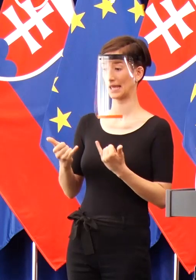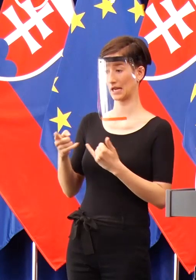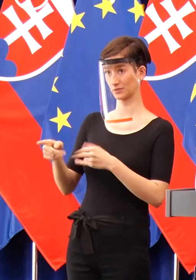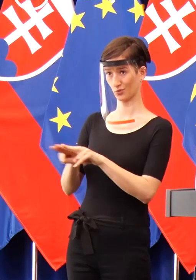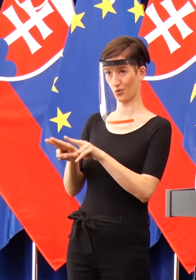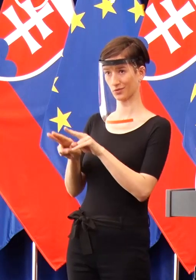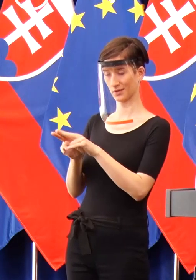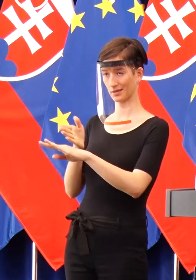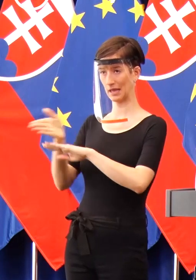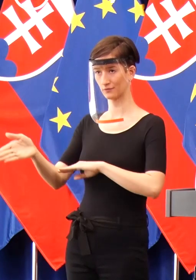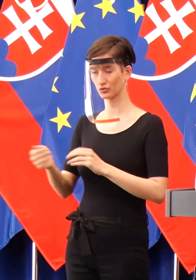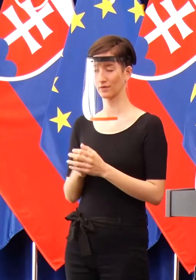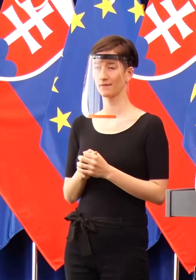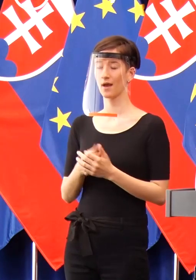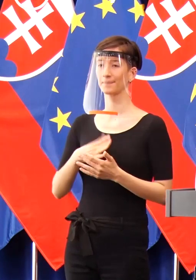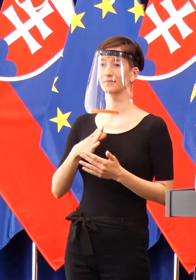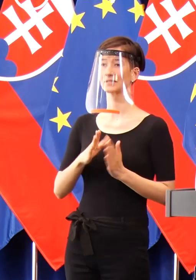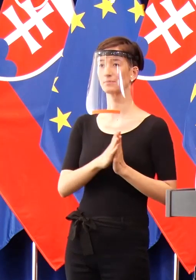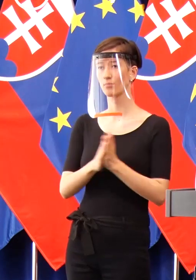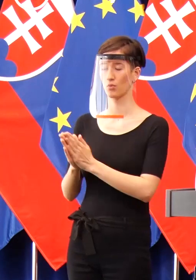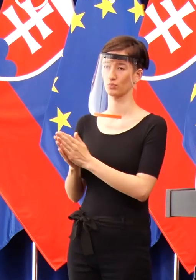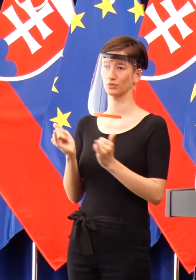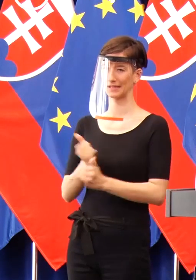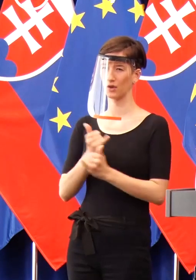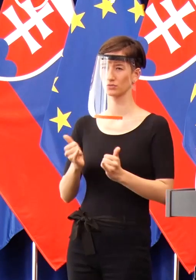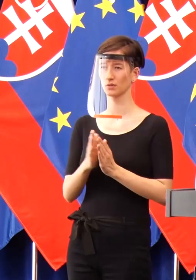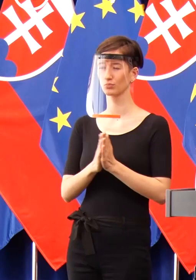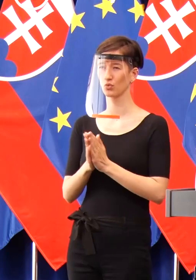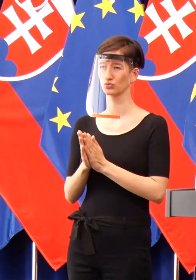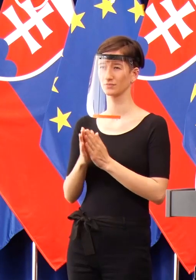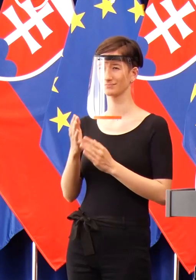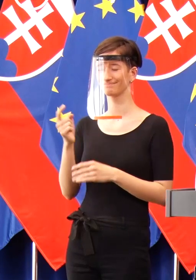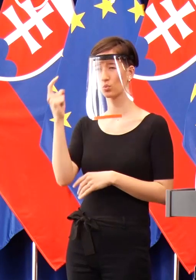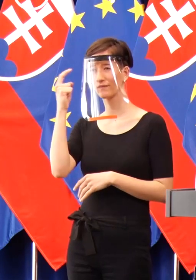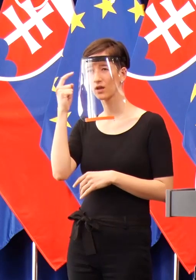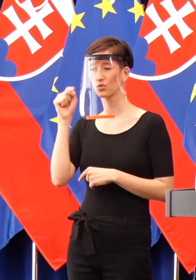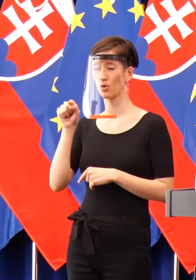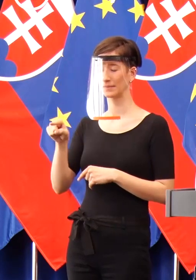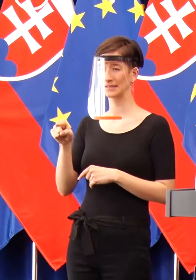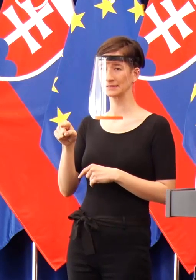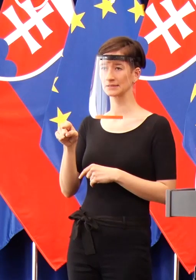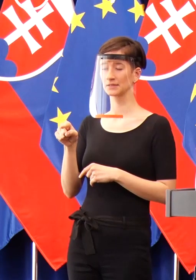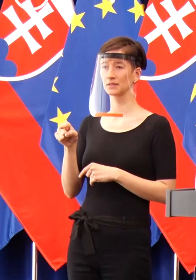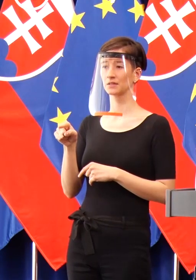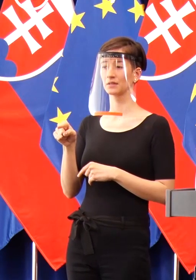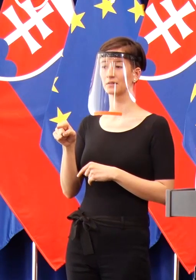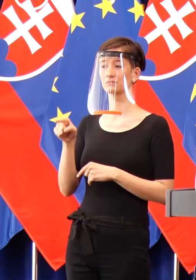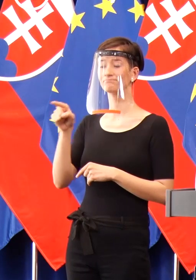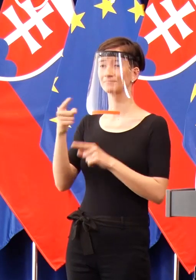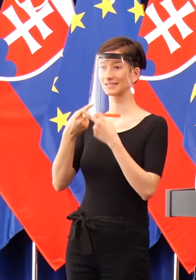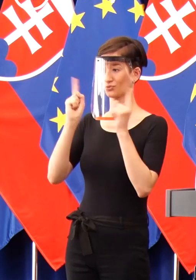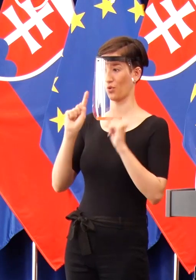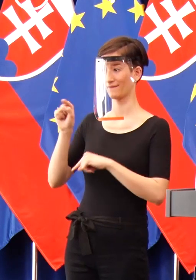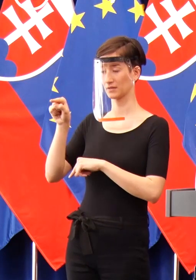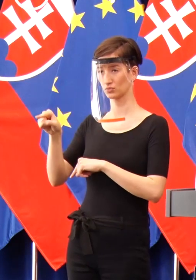navštevovať, chcem vás veľmi pekne poprosiť. Uvedomujete si, že ste v miestach možno, kde ten koronavírus je vo